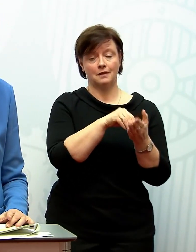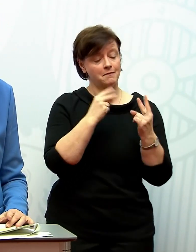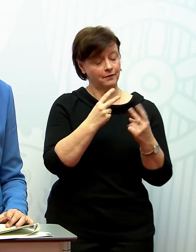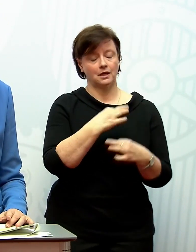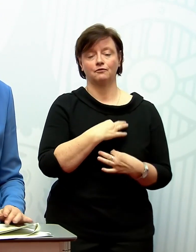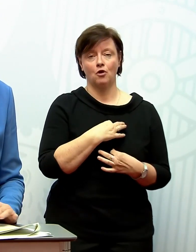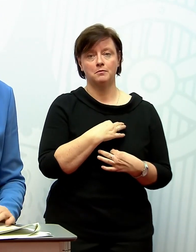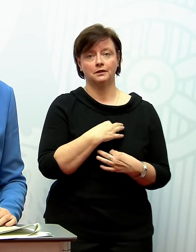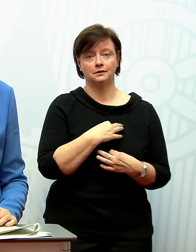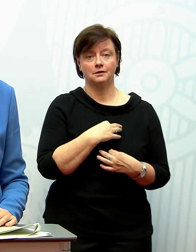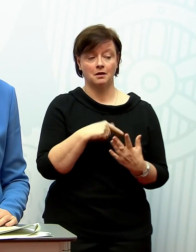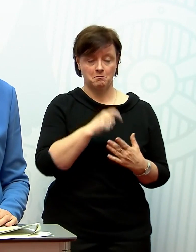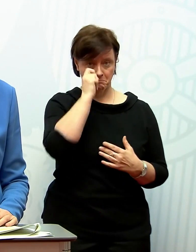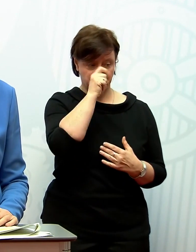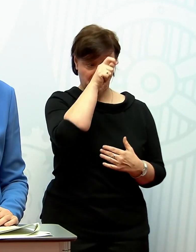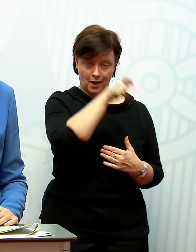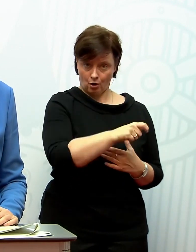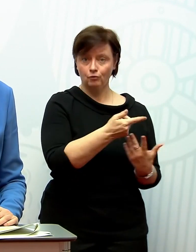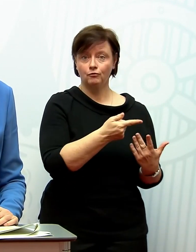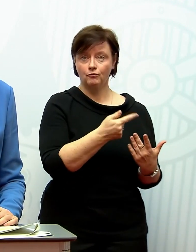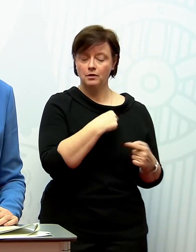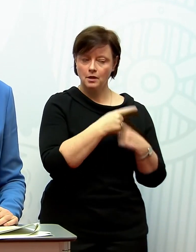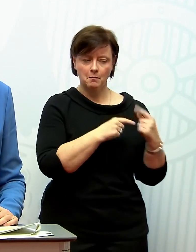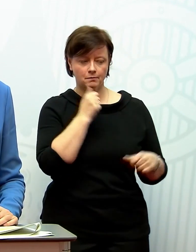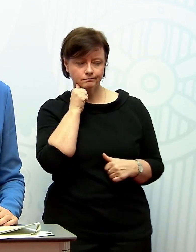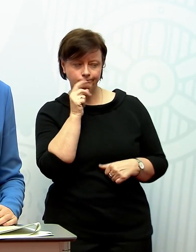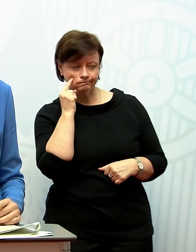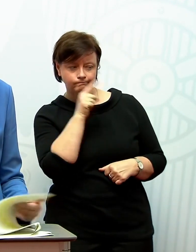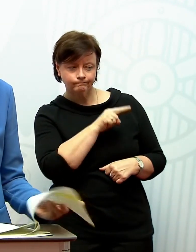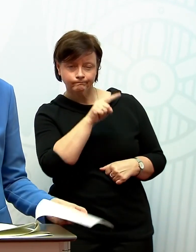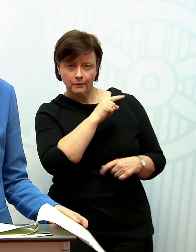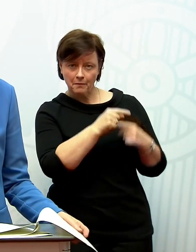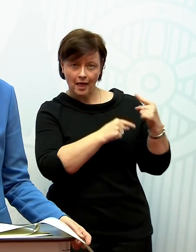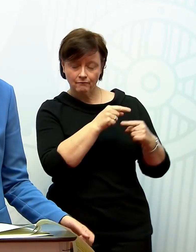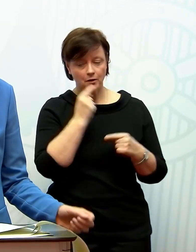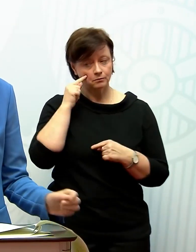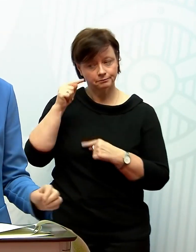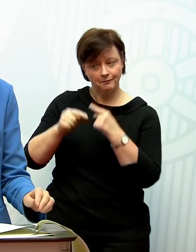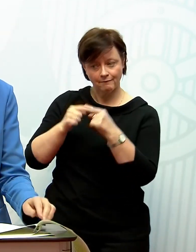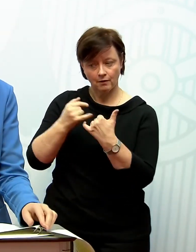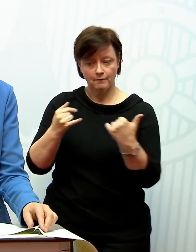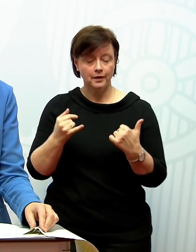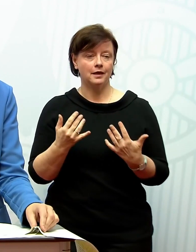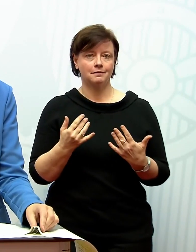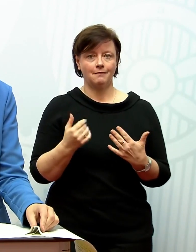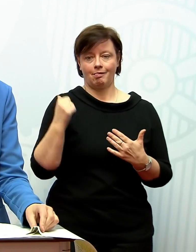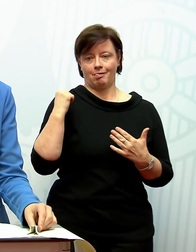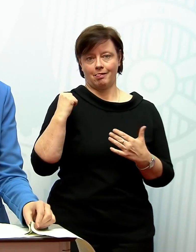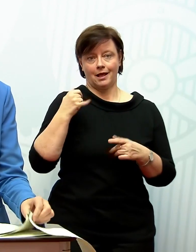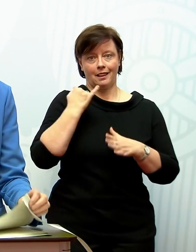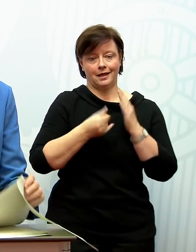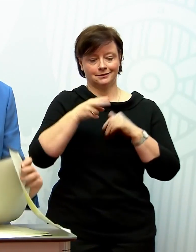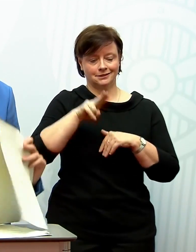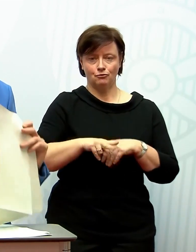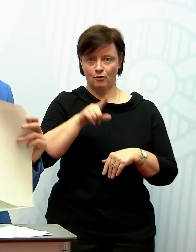allergrößter Hochachtung begleite ich wirklich und verfolge die Entwicklungen dieser beiden Unternehmen, gerade in den letzten zwölf